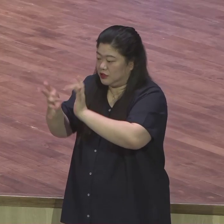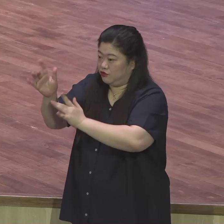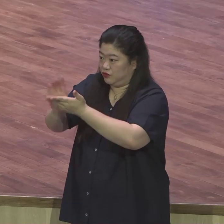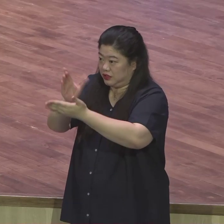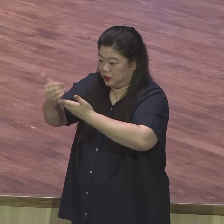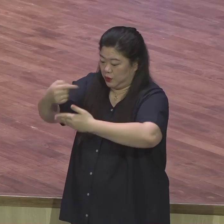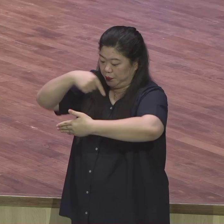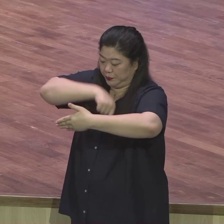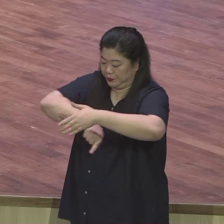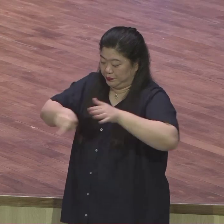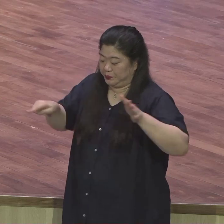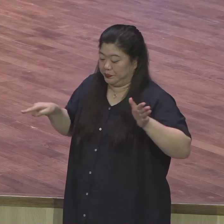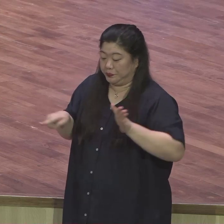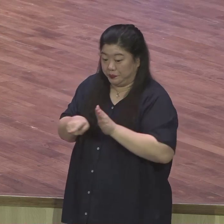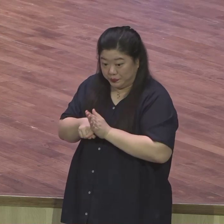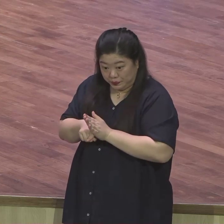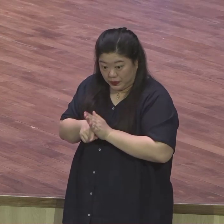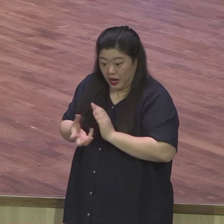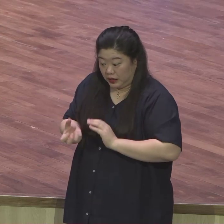복음을 증가할 자격이 있는 사람들이에요.